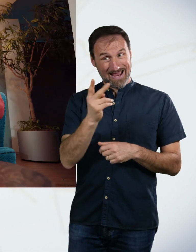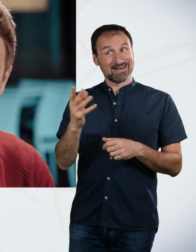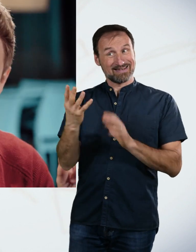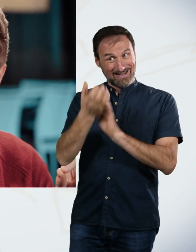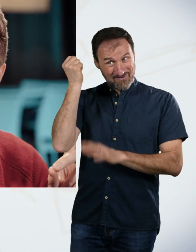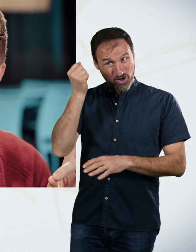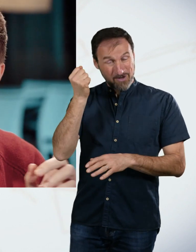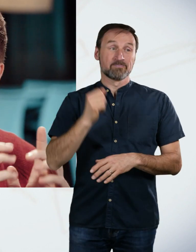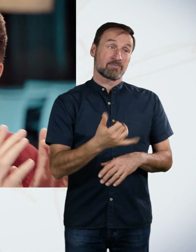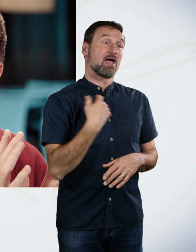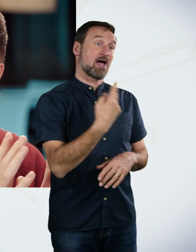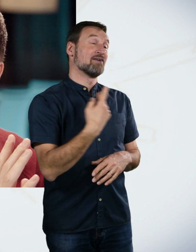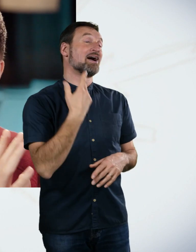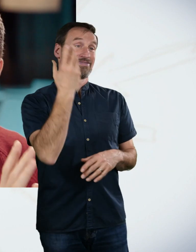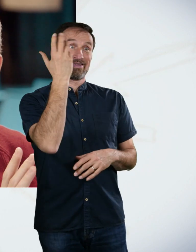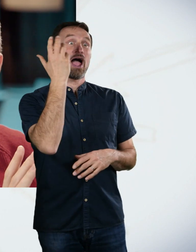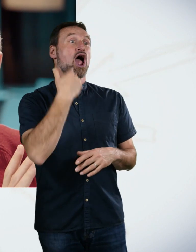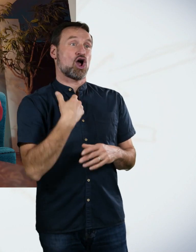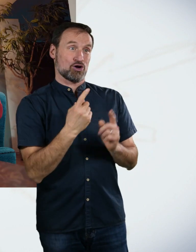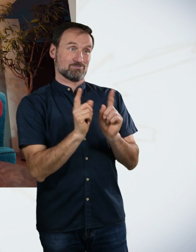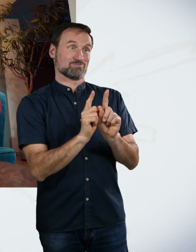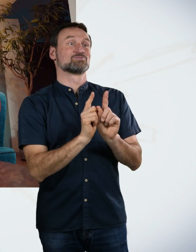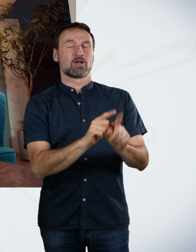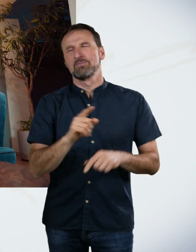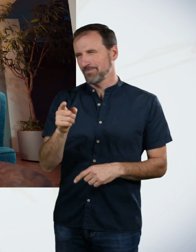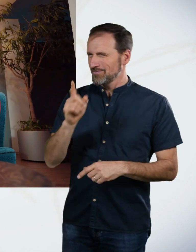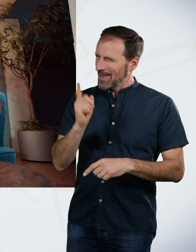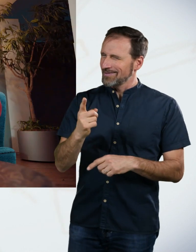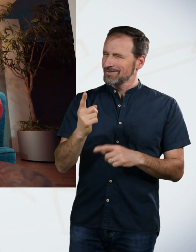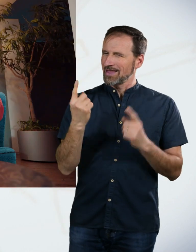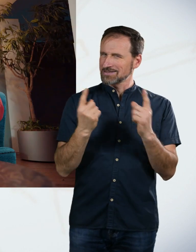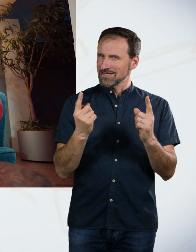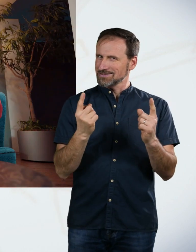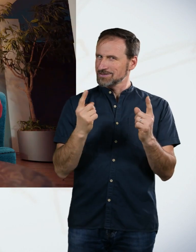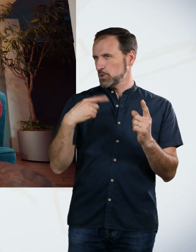es ja 1-1 und dann könnte mein halber Punkt ein Unentschieden wirken. Oder, Team? Oder?